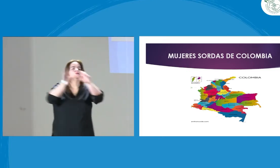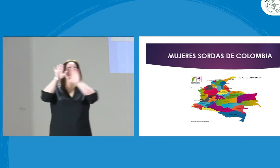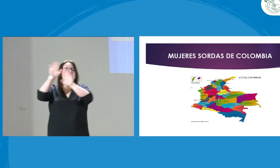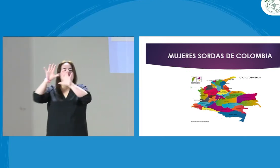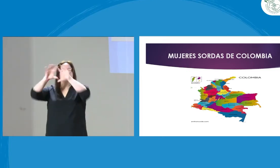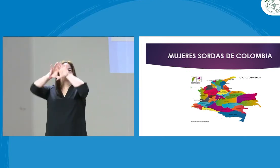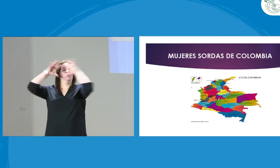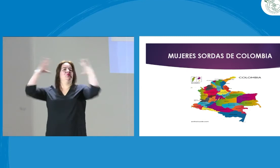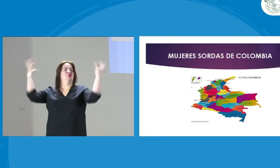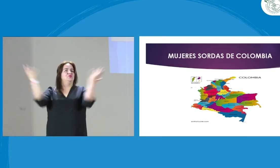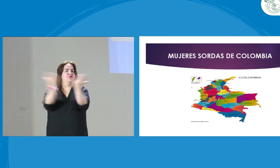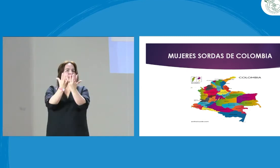Bueno,